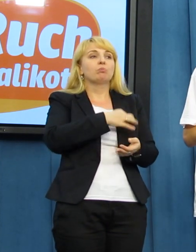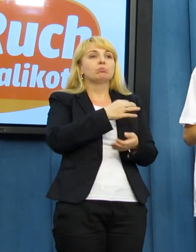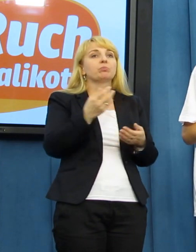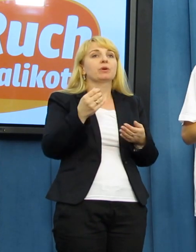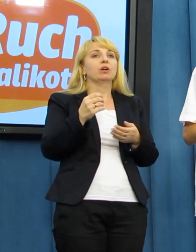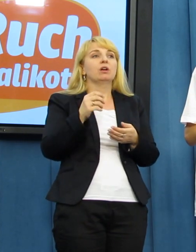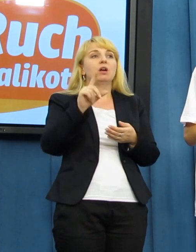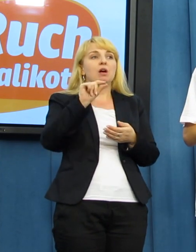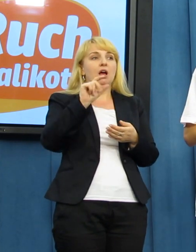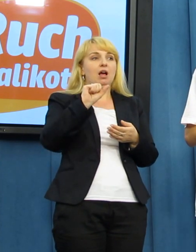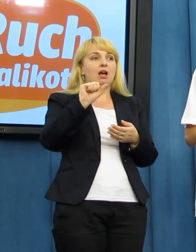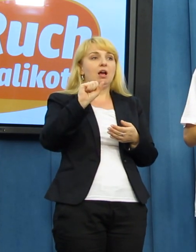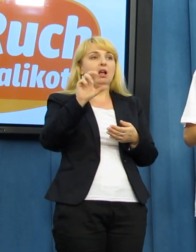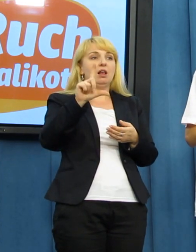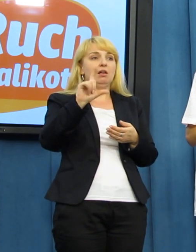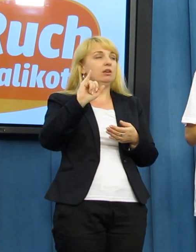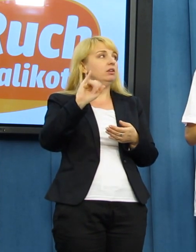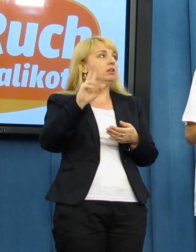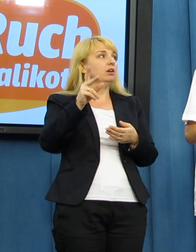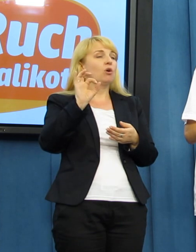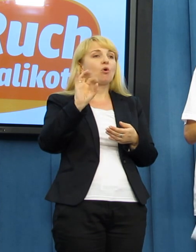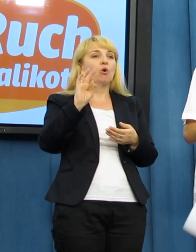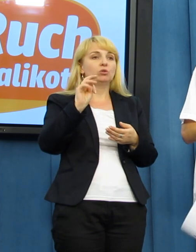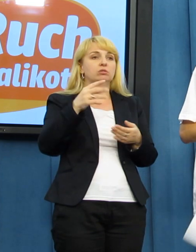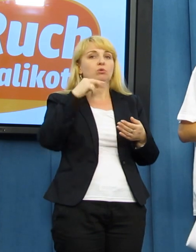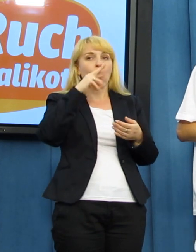i tym jednym posełem PiSu.